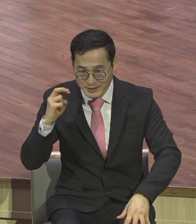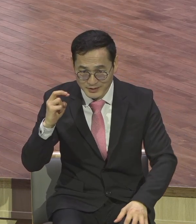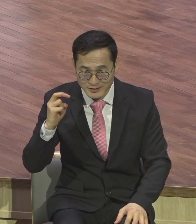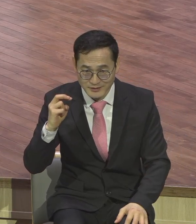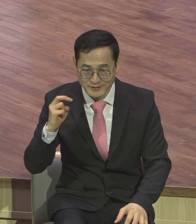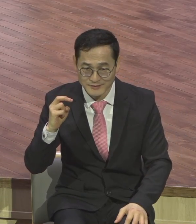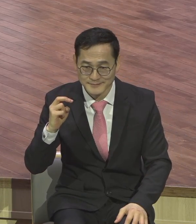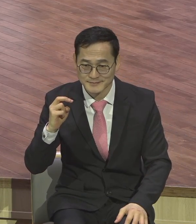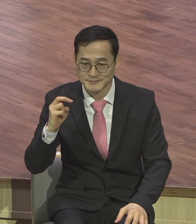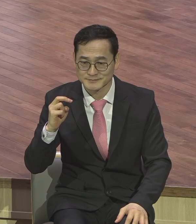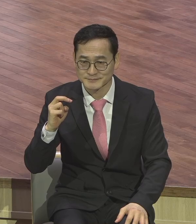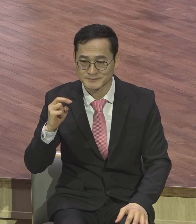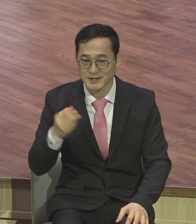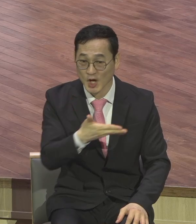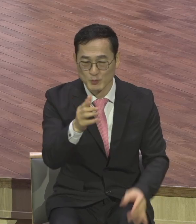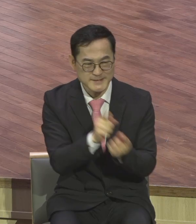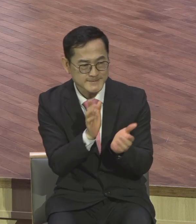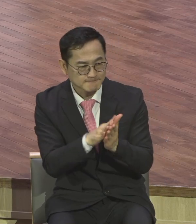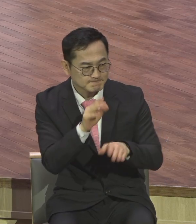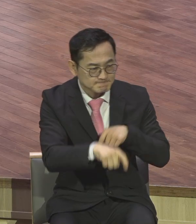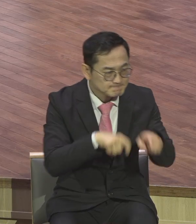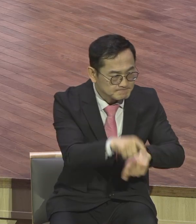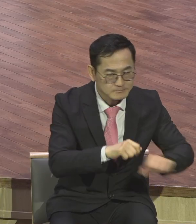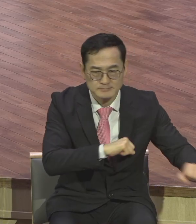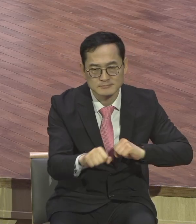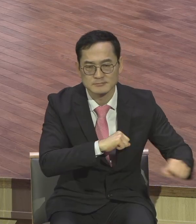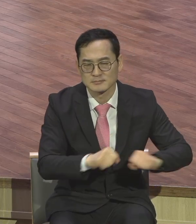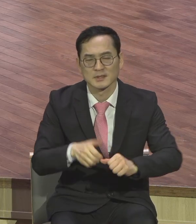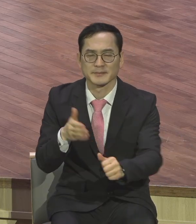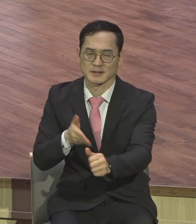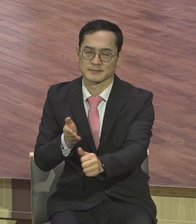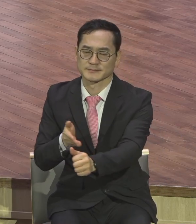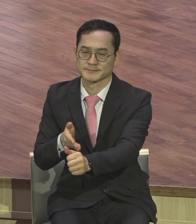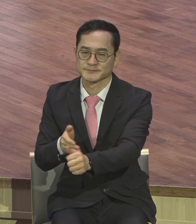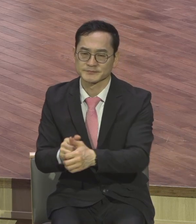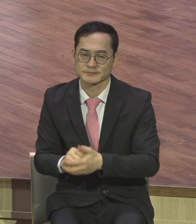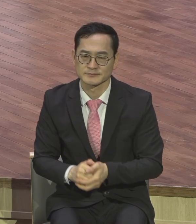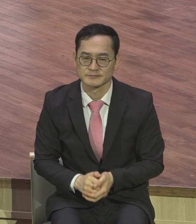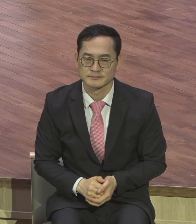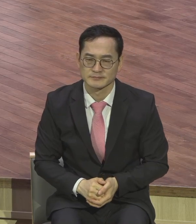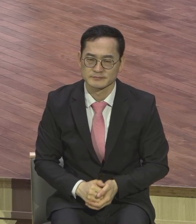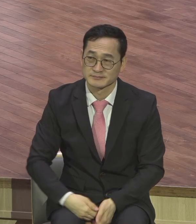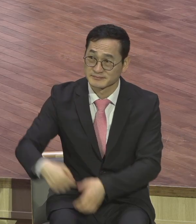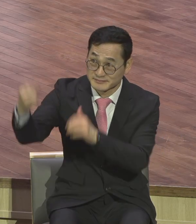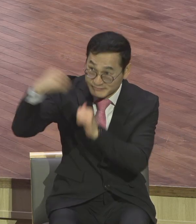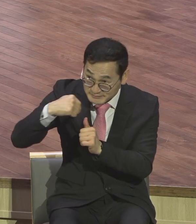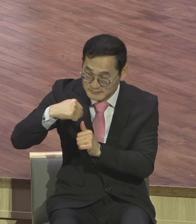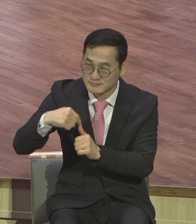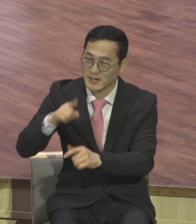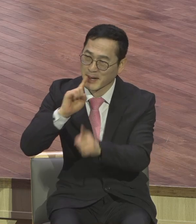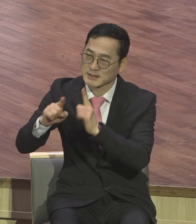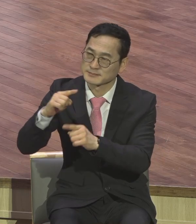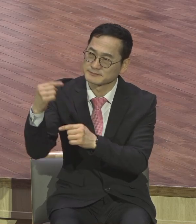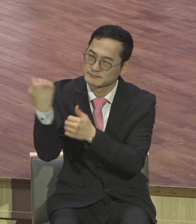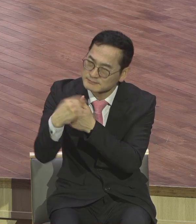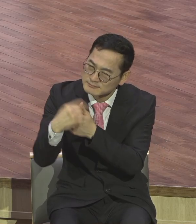현장을 해보고 하시기 바랍니다 서인받는 기쁨을 하셔야 돼요 서인받는 기쁨 이걸 맛을 봐야 돼요